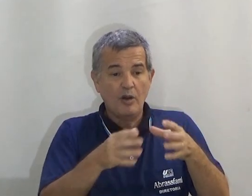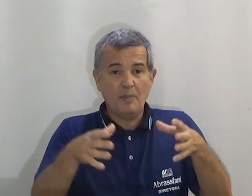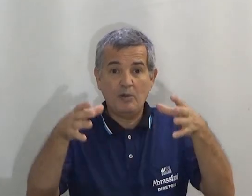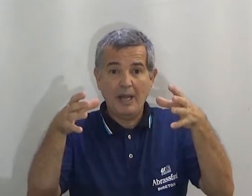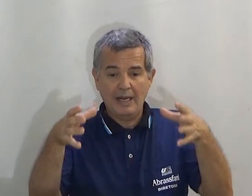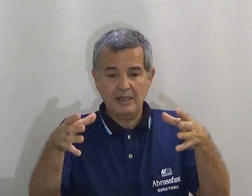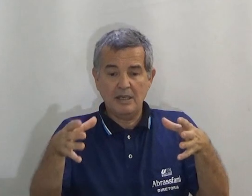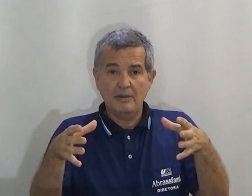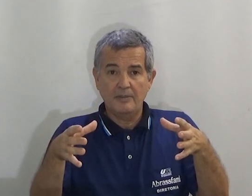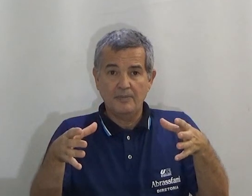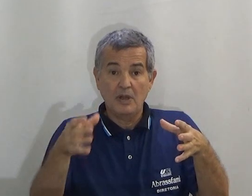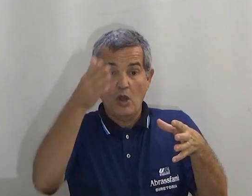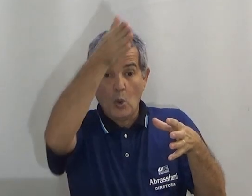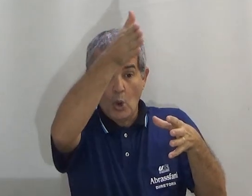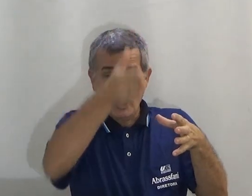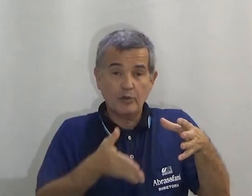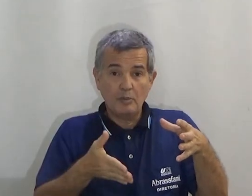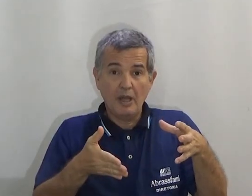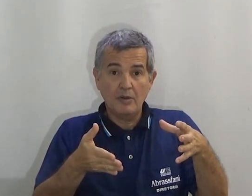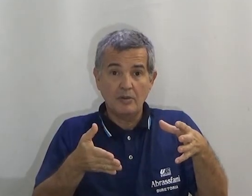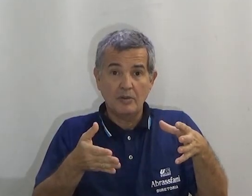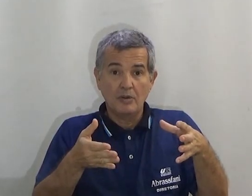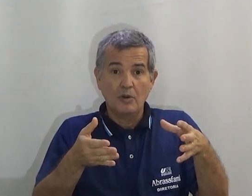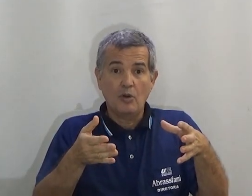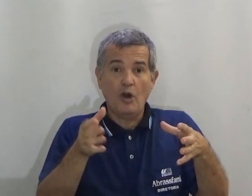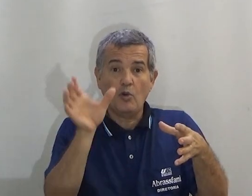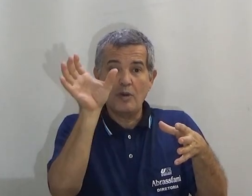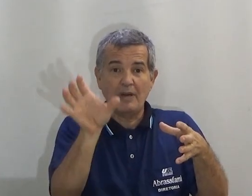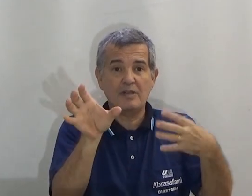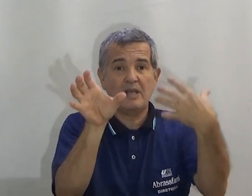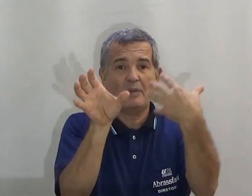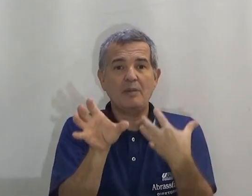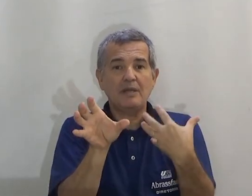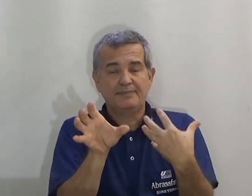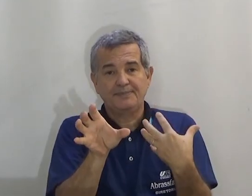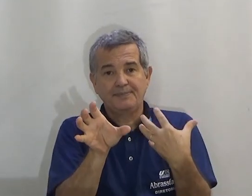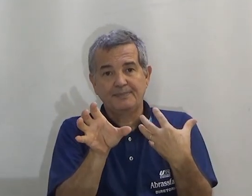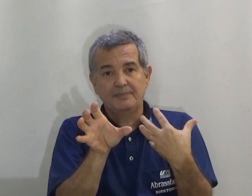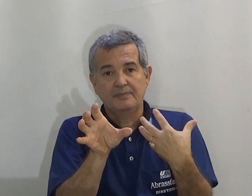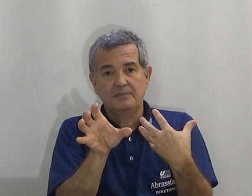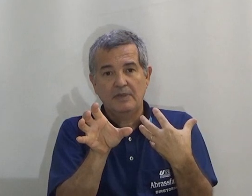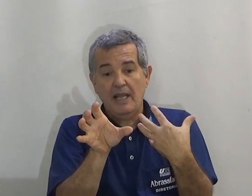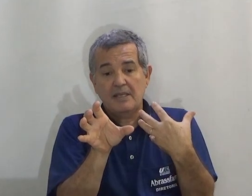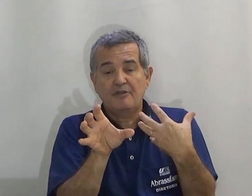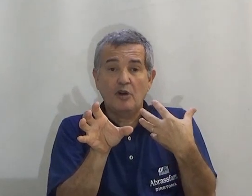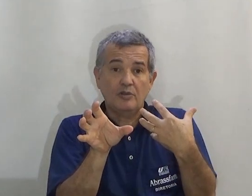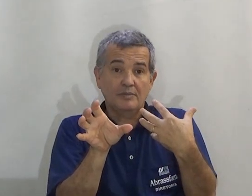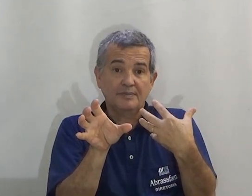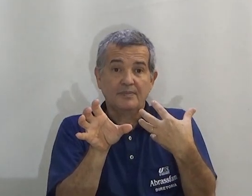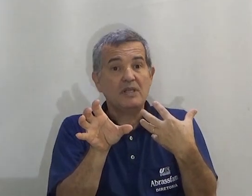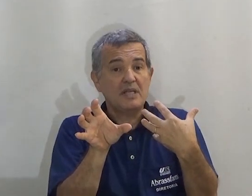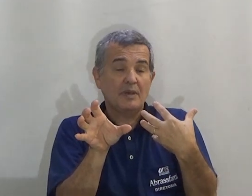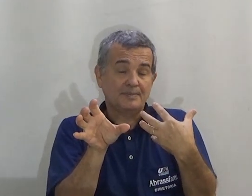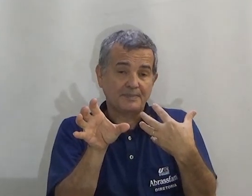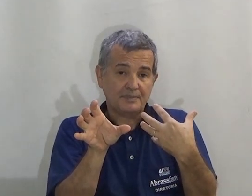Agora eu pego ela aqui. Corto no meio. E coloco uma para você e outra para mim. Essa é a foto